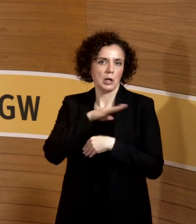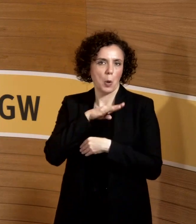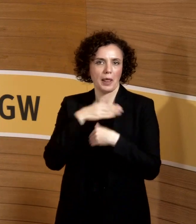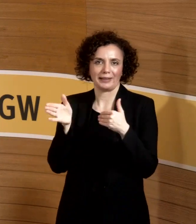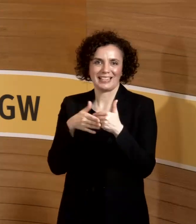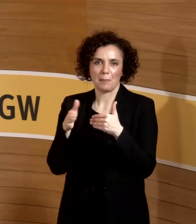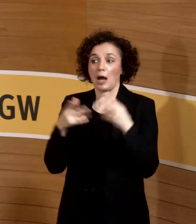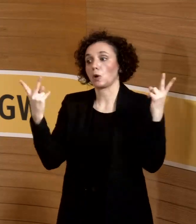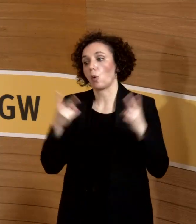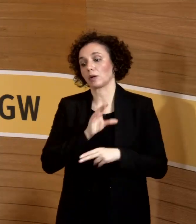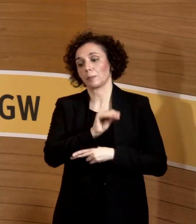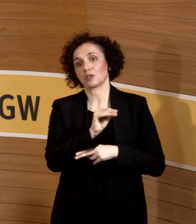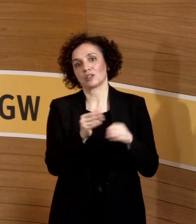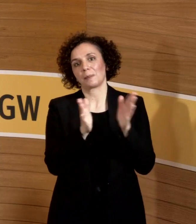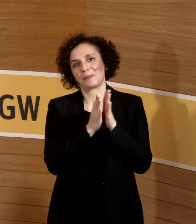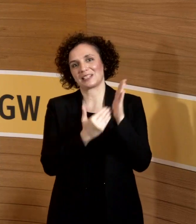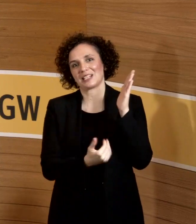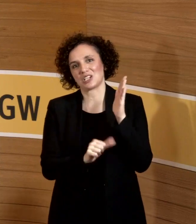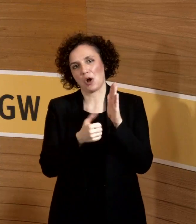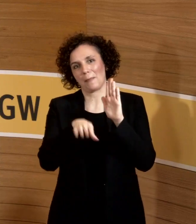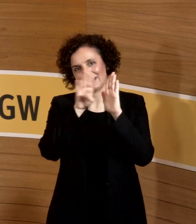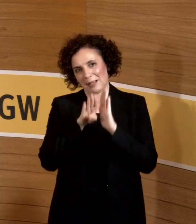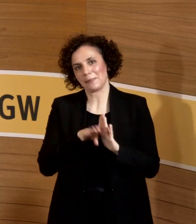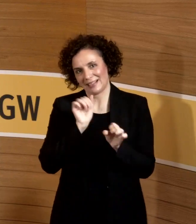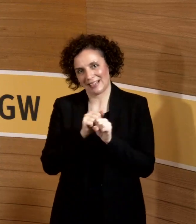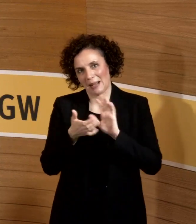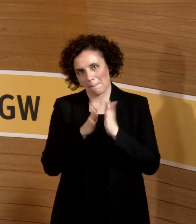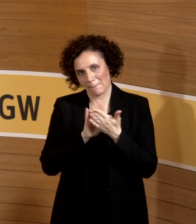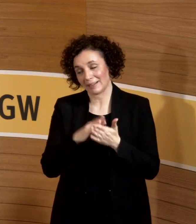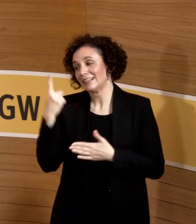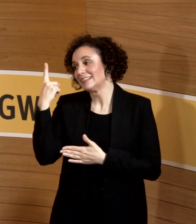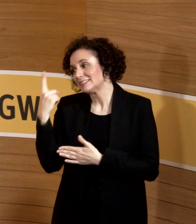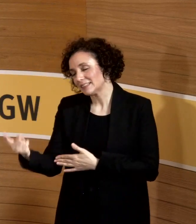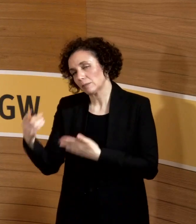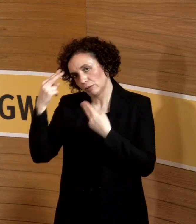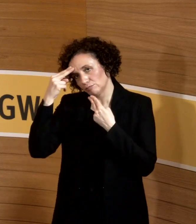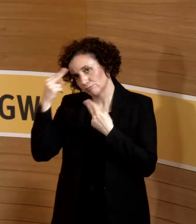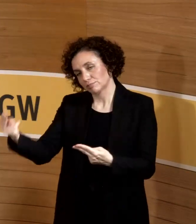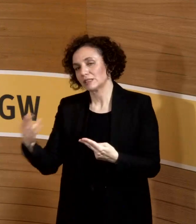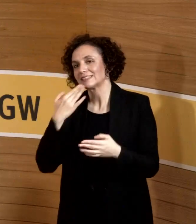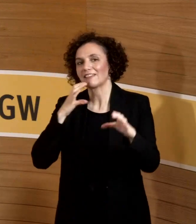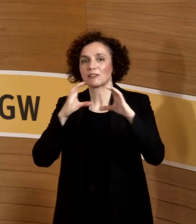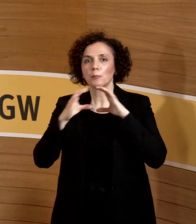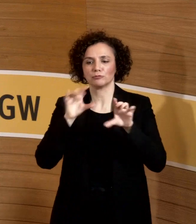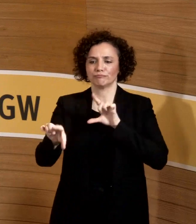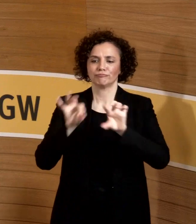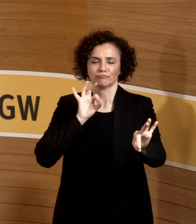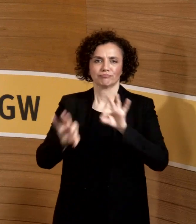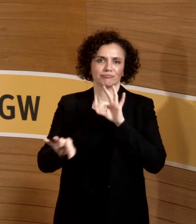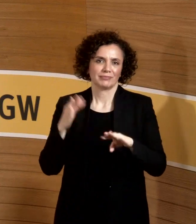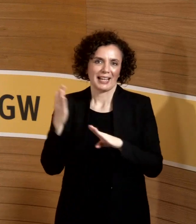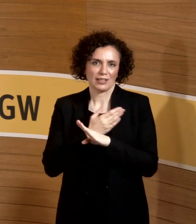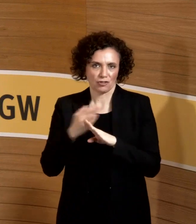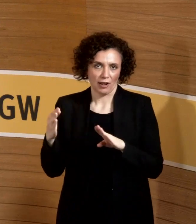machen Sie noch mal einen Termin. Das lassen wir der Schwangeren offen, wie sie es kommunizieren möchte, dass sie es dann nicht macht.